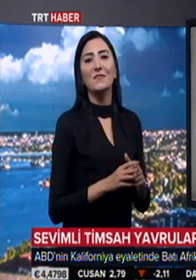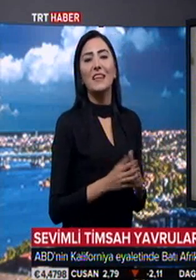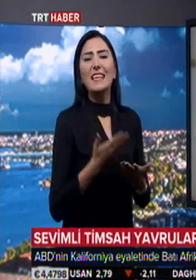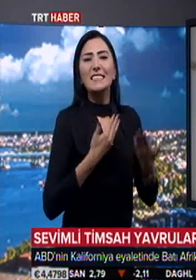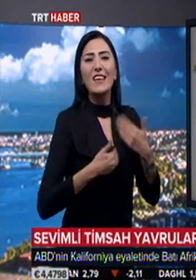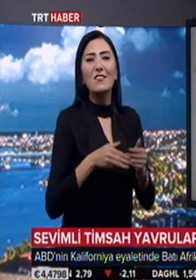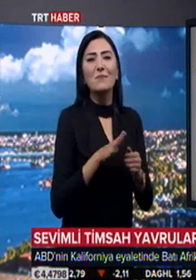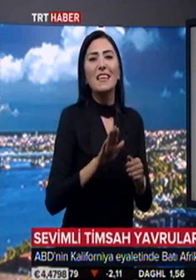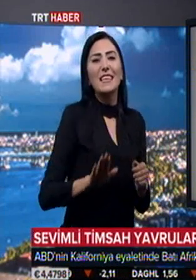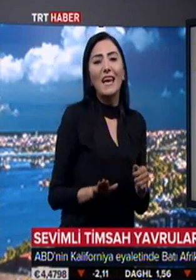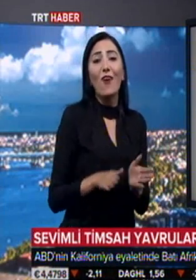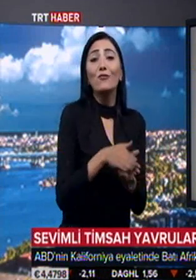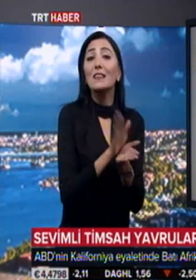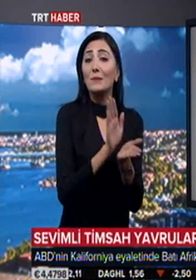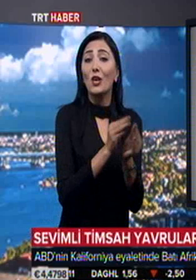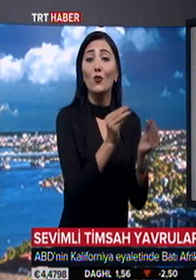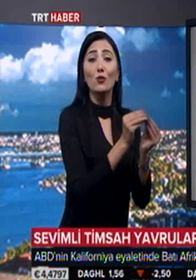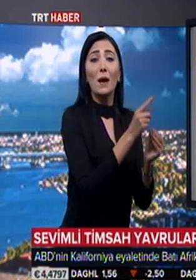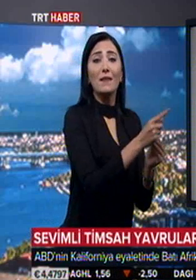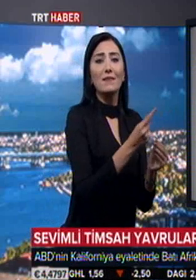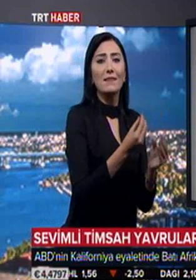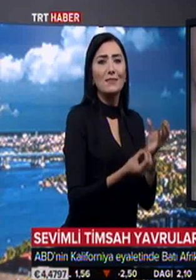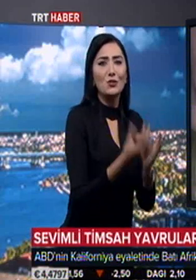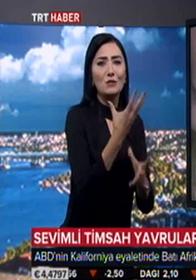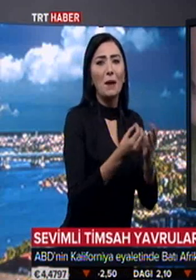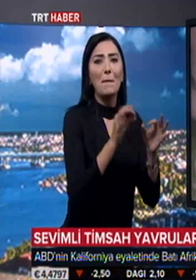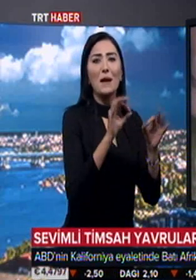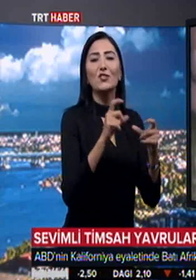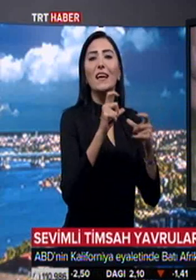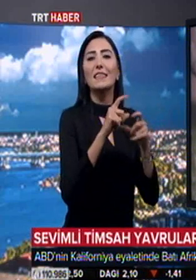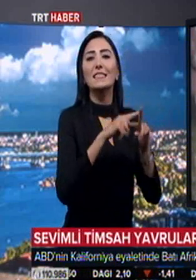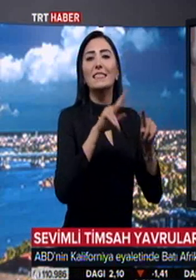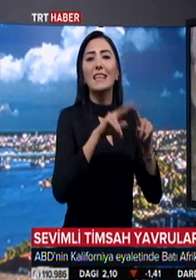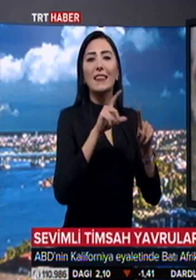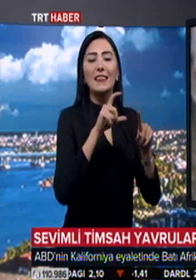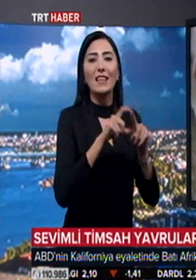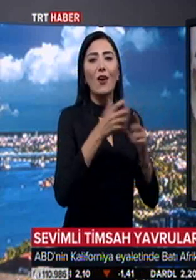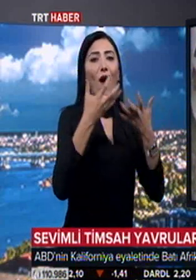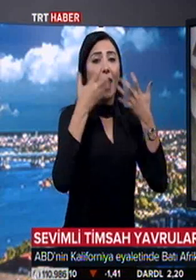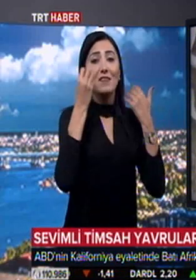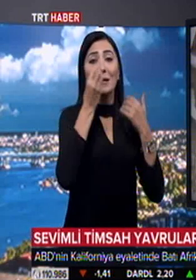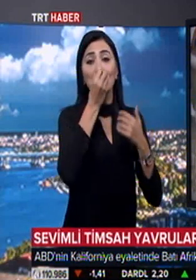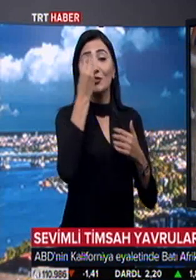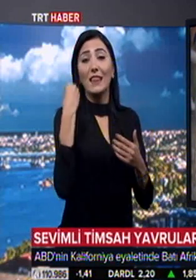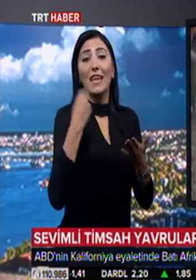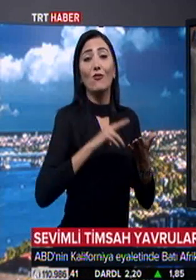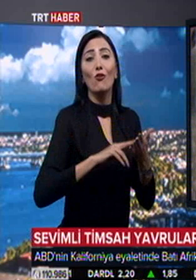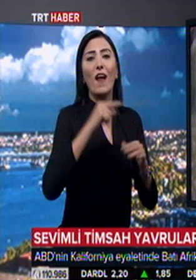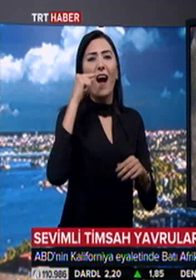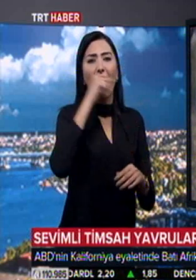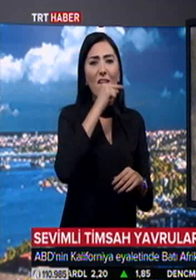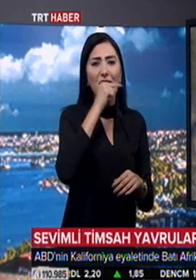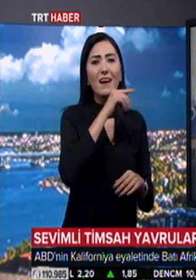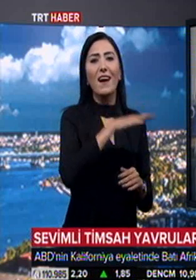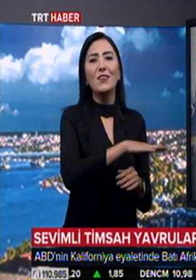Sevimli yavru timsahlar yumurtalarından birer birer çıktı. San Diego hayvanat bahçesinin yeni üyeleri Batı Afrika